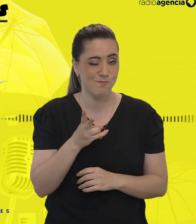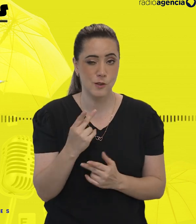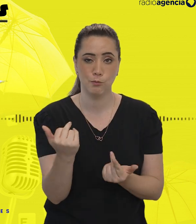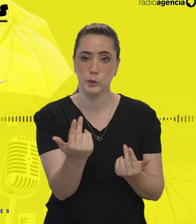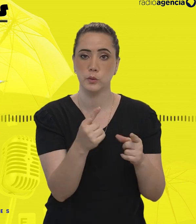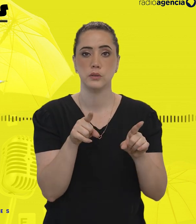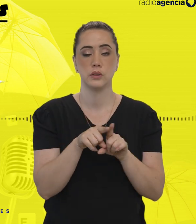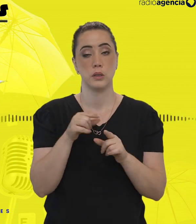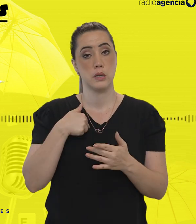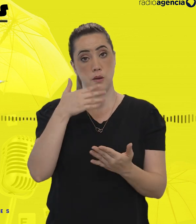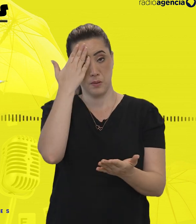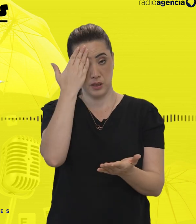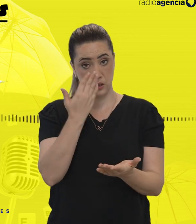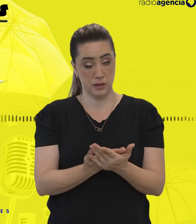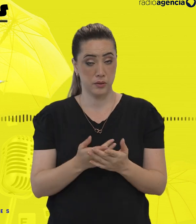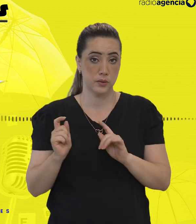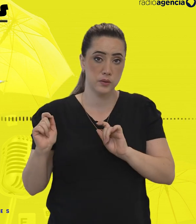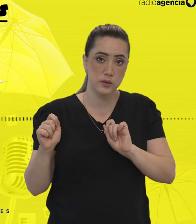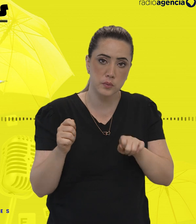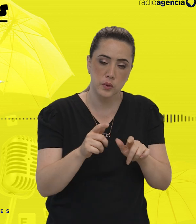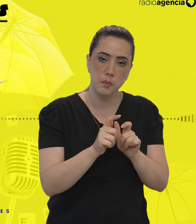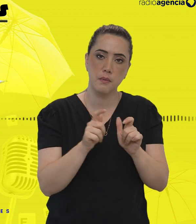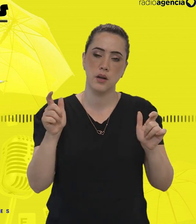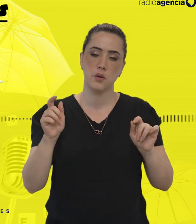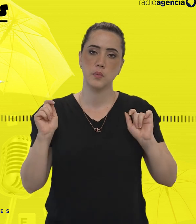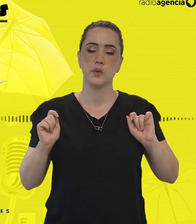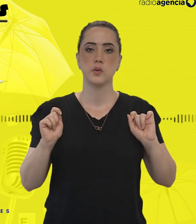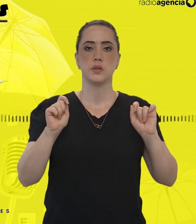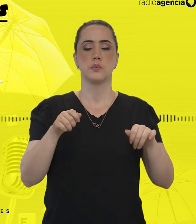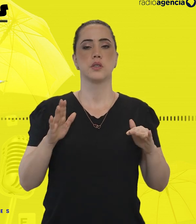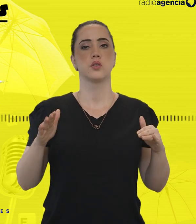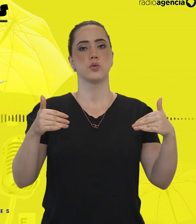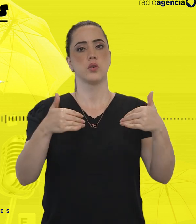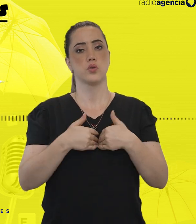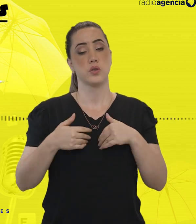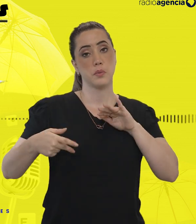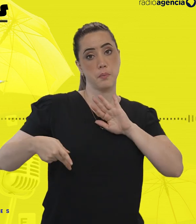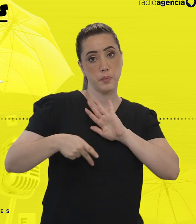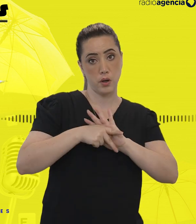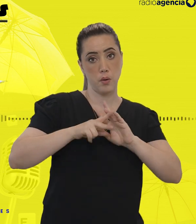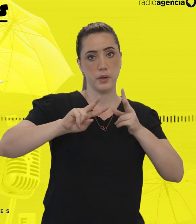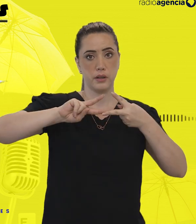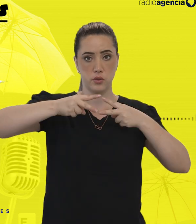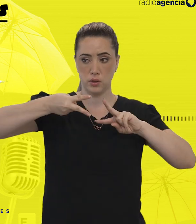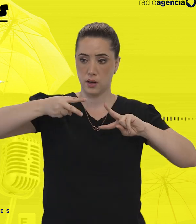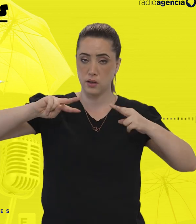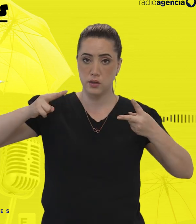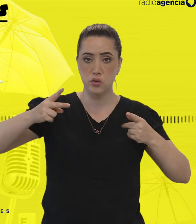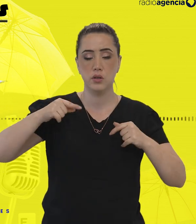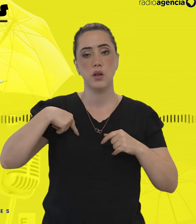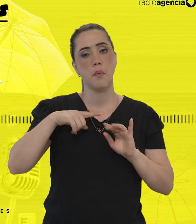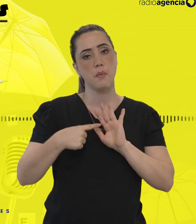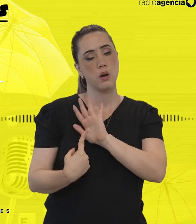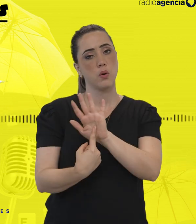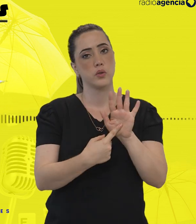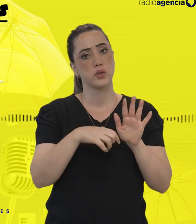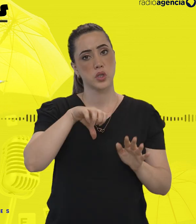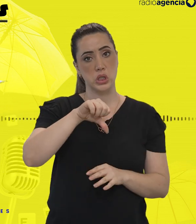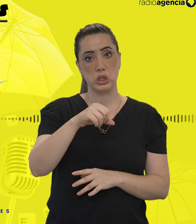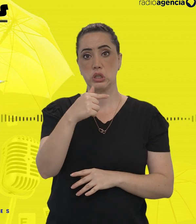levando em consideração, né, que a maior predominância do autismo é genética. A carga genética já aponta para